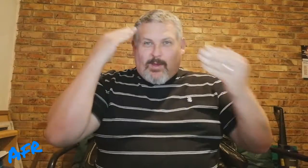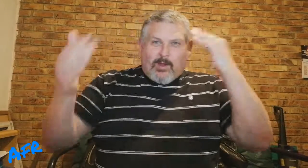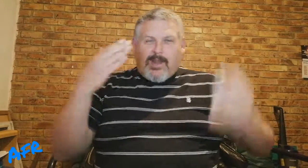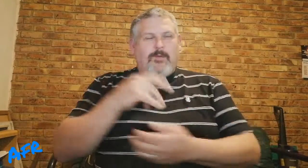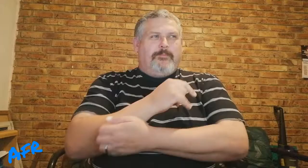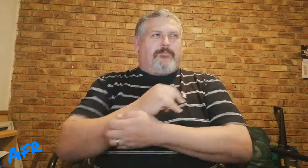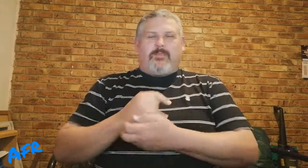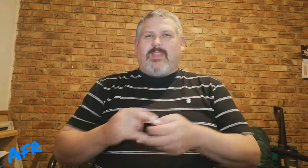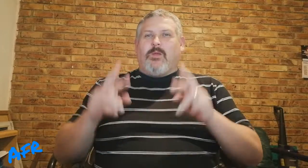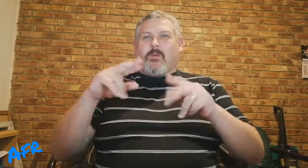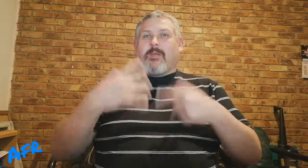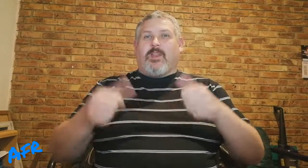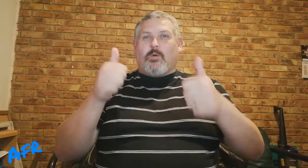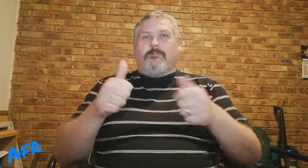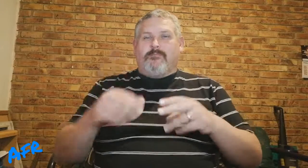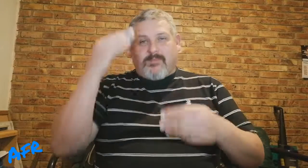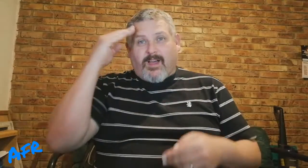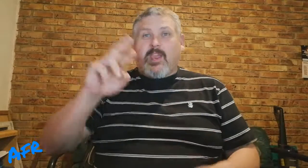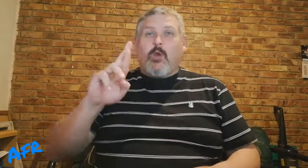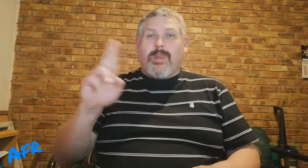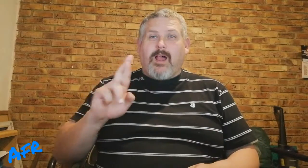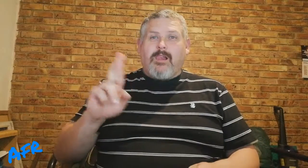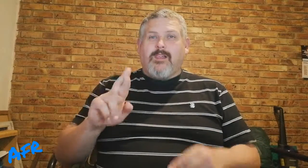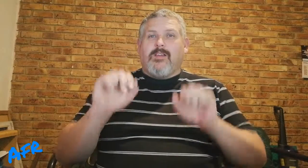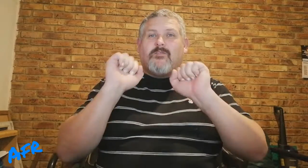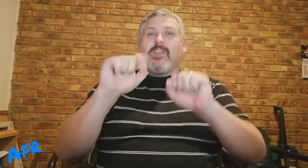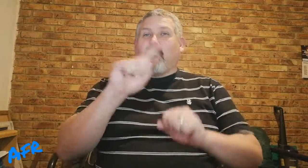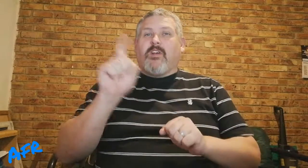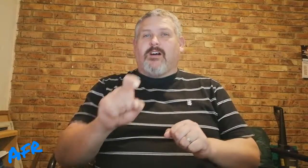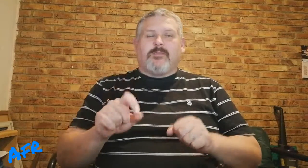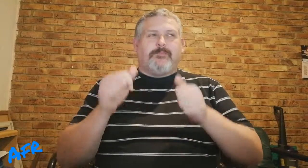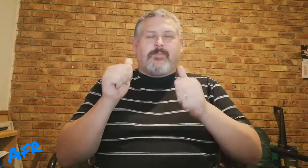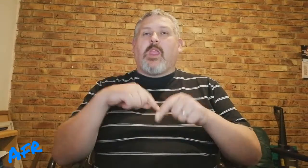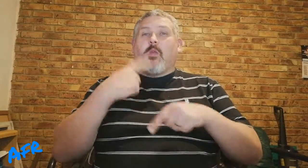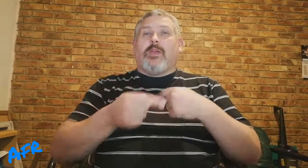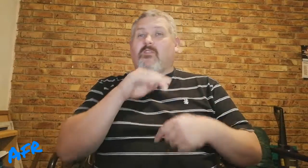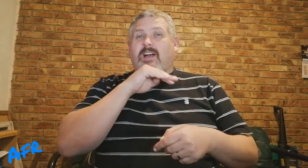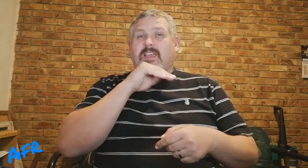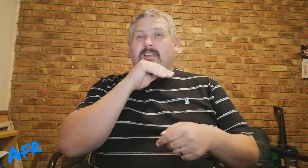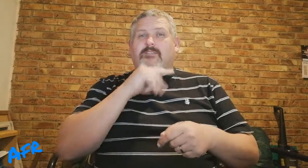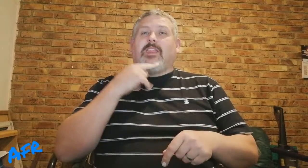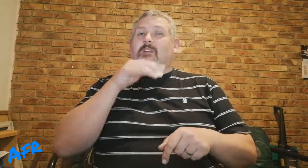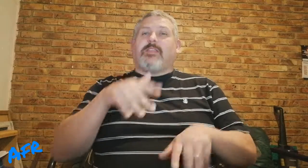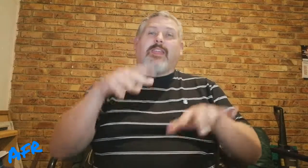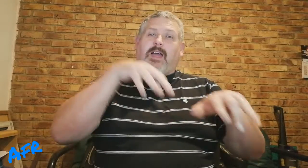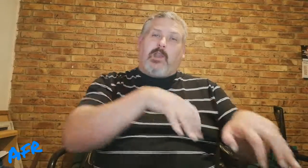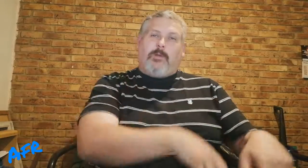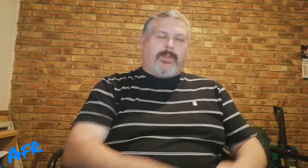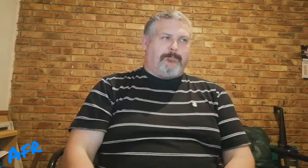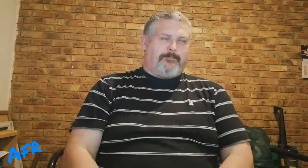Hallo, Hallo, Goed, Heel goed. Dank u wel voor jouw vraag. Voor de tweede keer dat u water in de geist